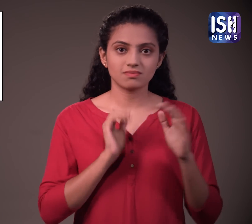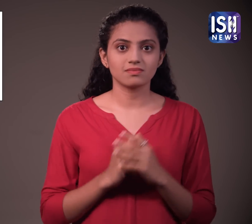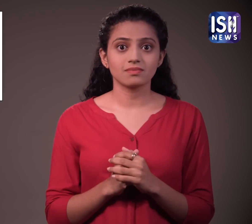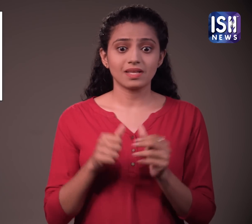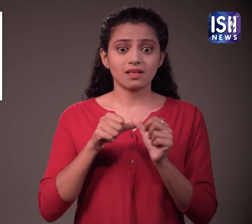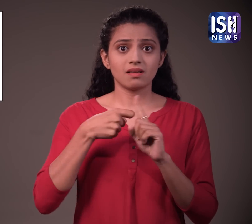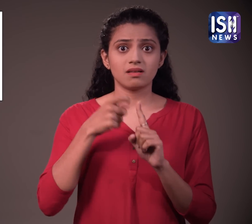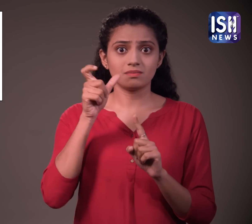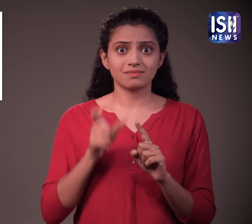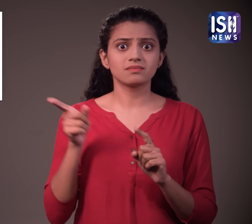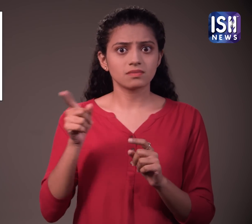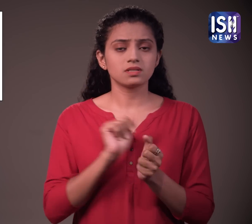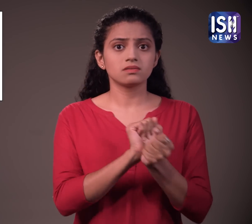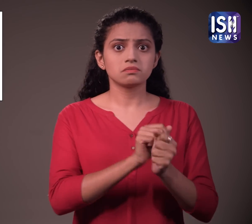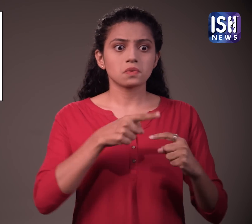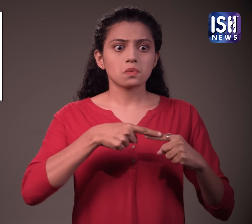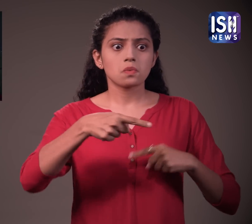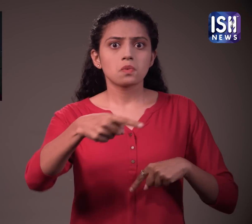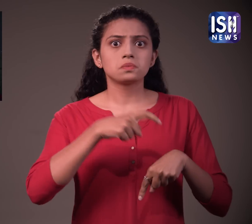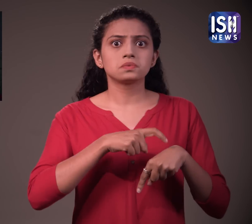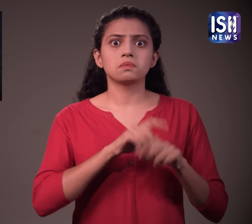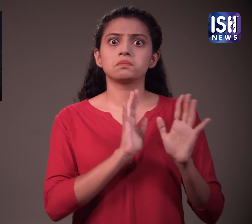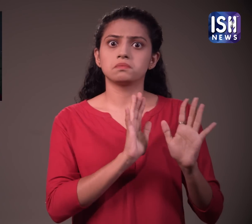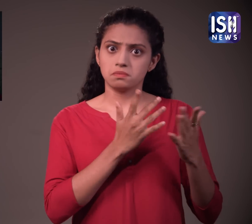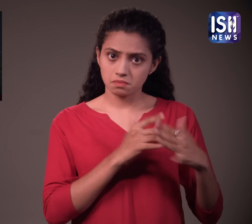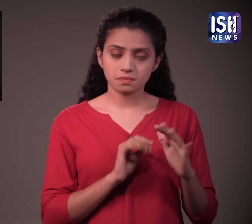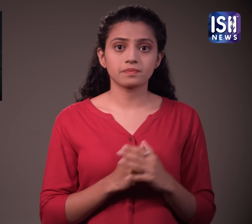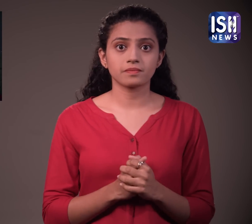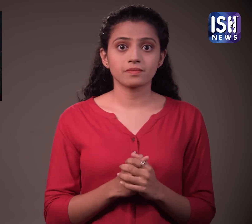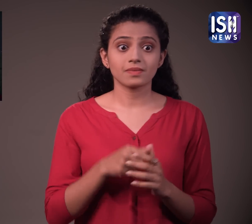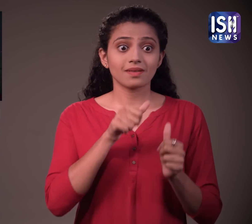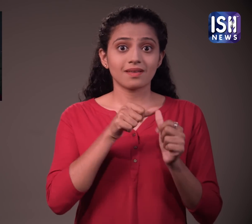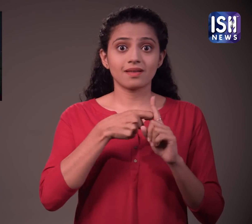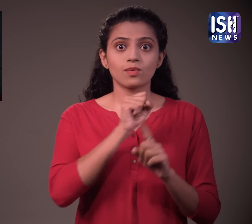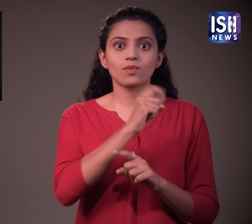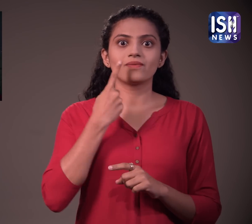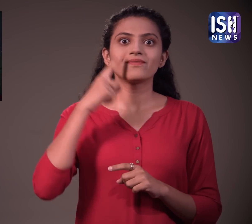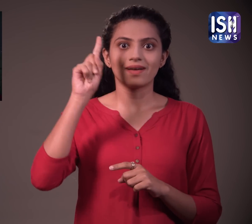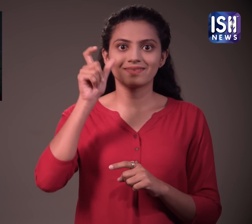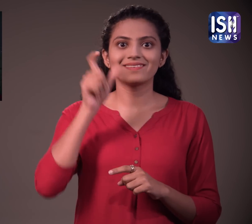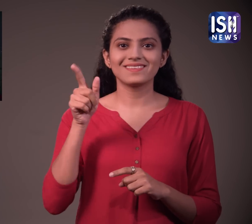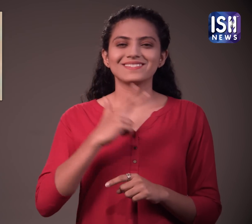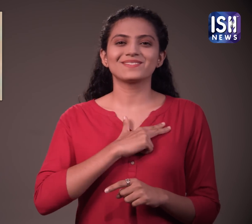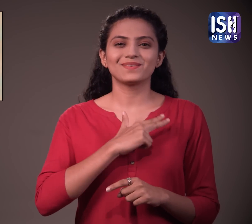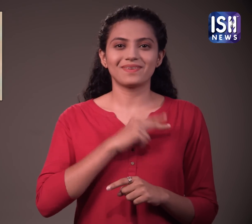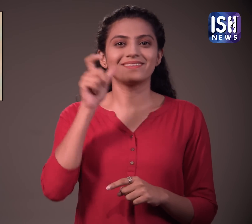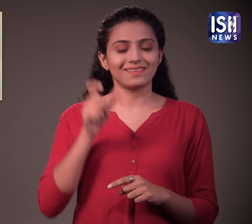वो लंबे समय तक जेल में रहा। आर्यन के पिता शारुक खान ने